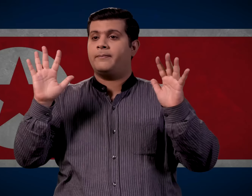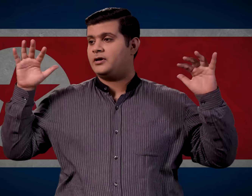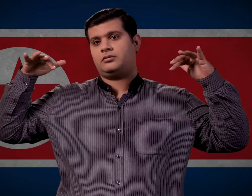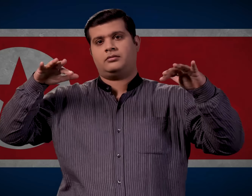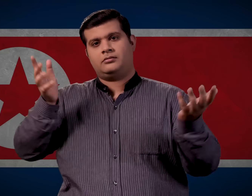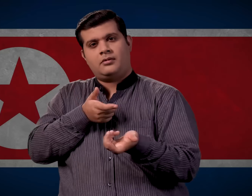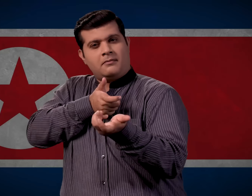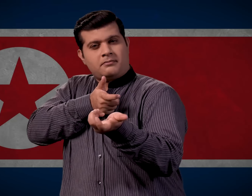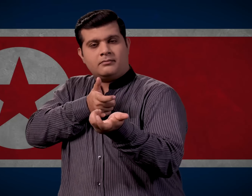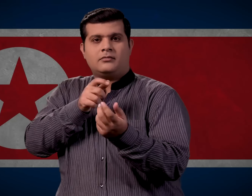मार दी जाती है